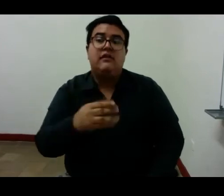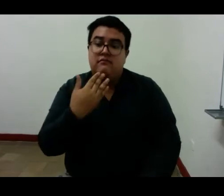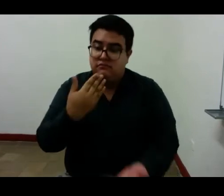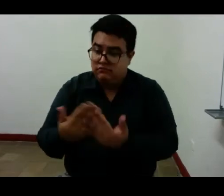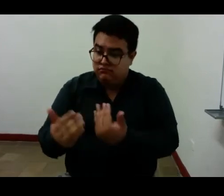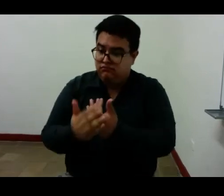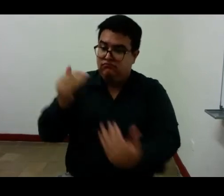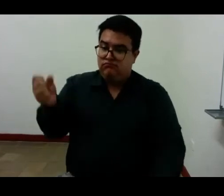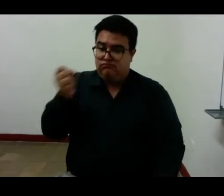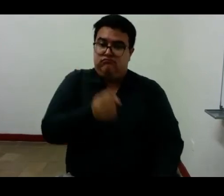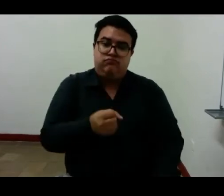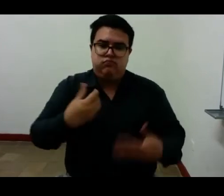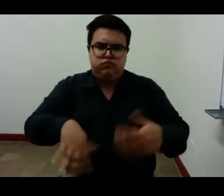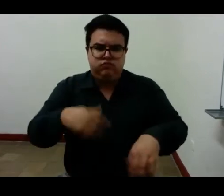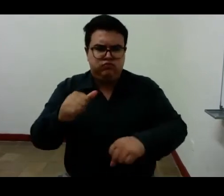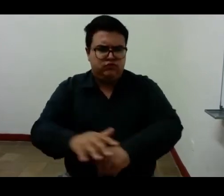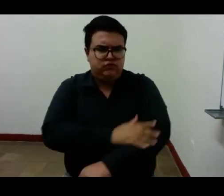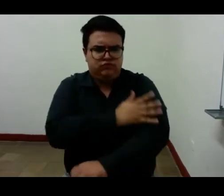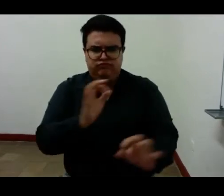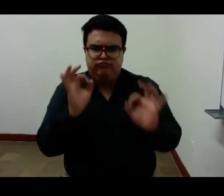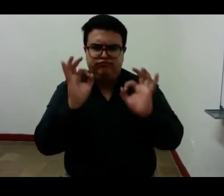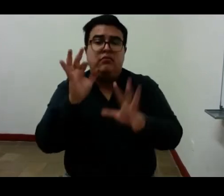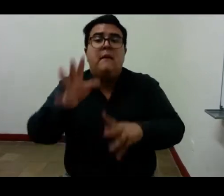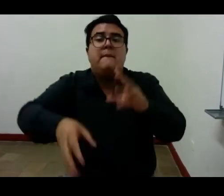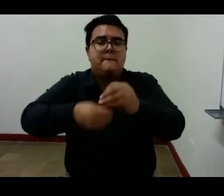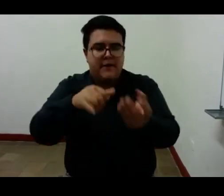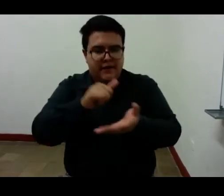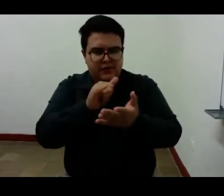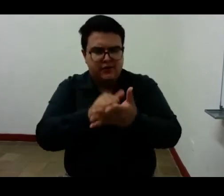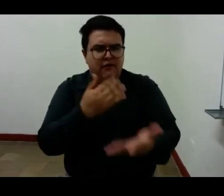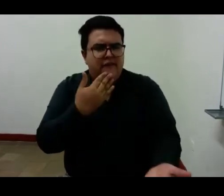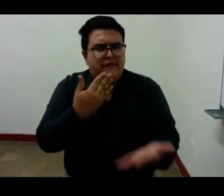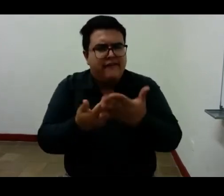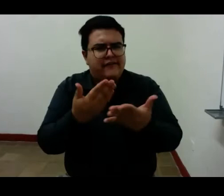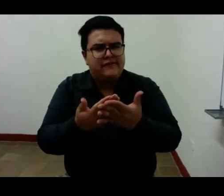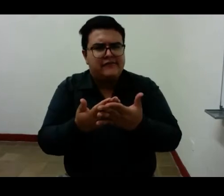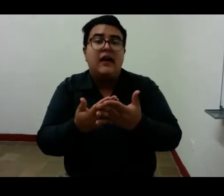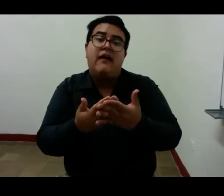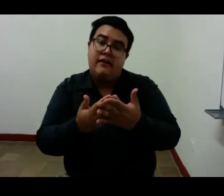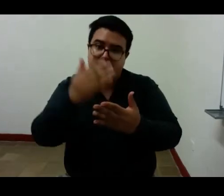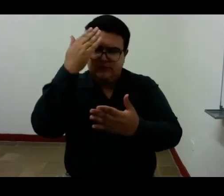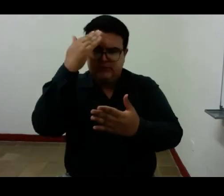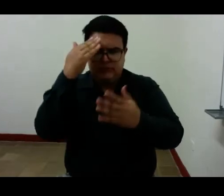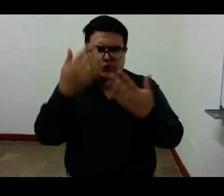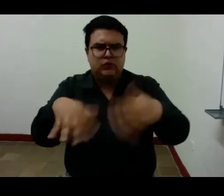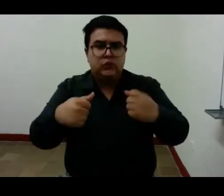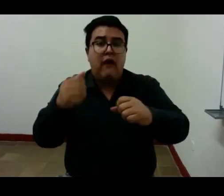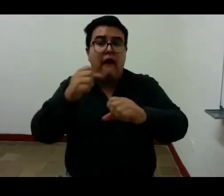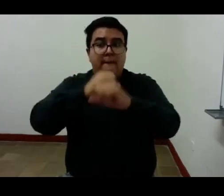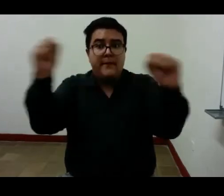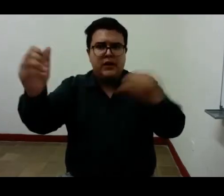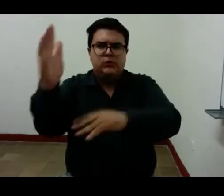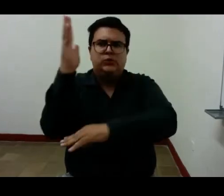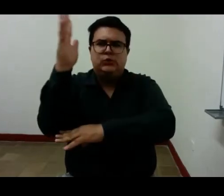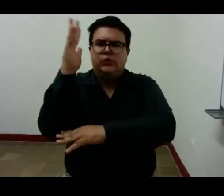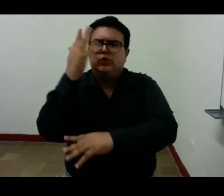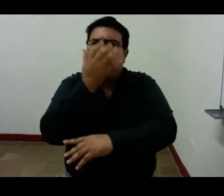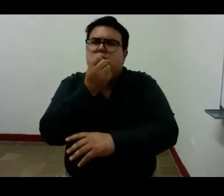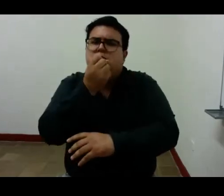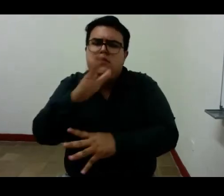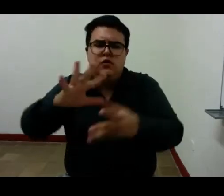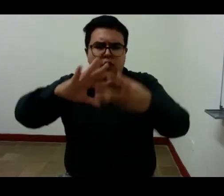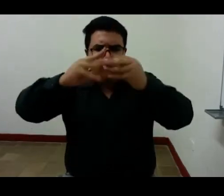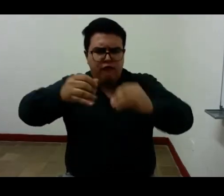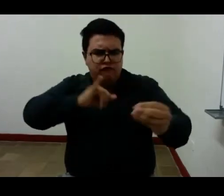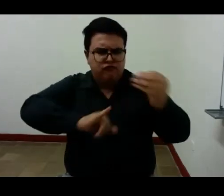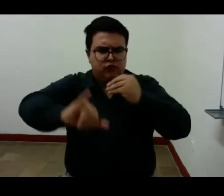y también quiero agradecerle por la bella conferencia de esta mañana. Me